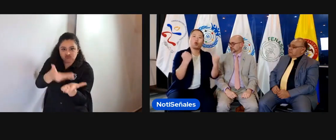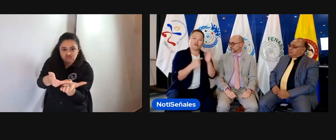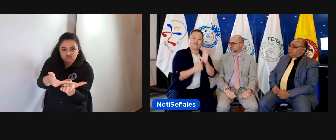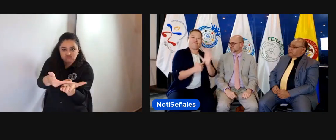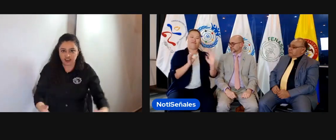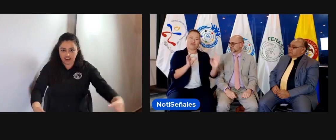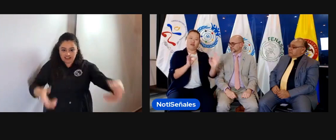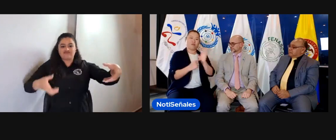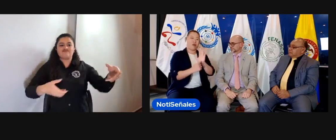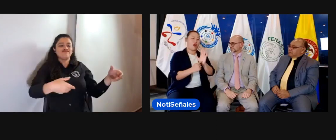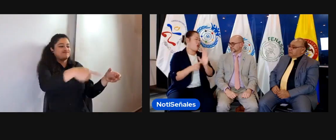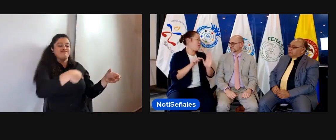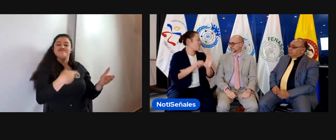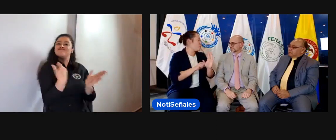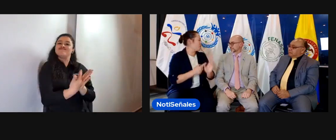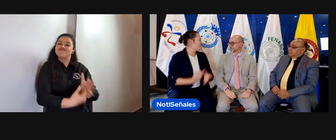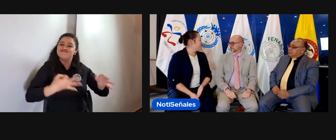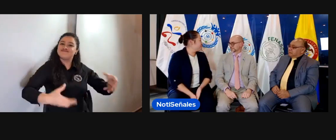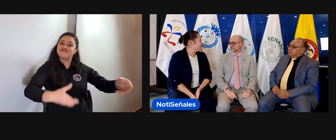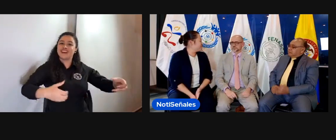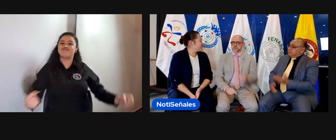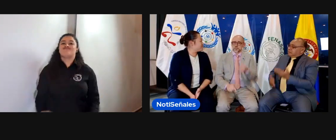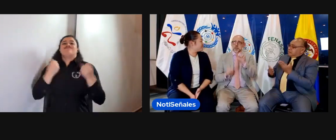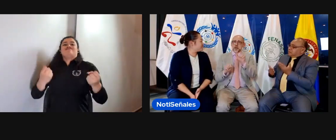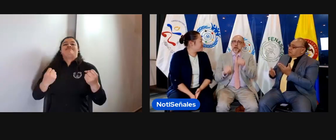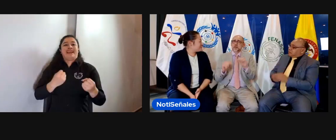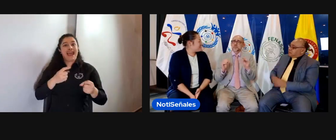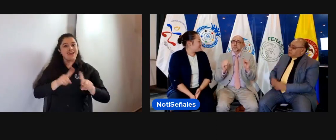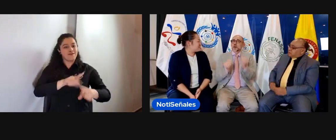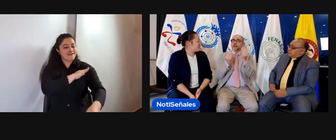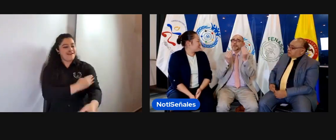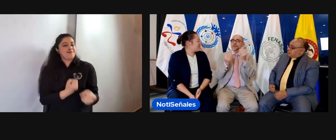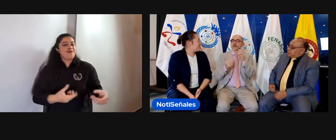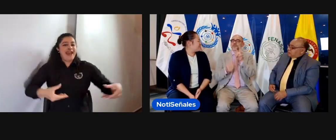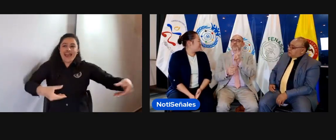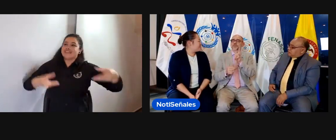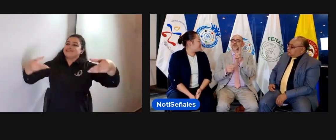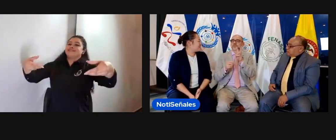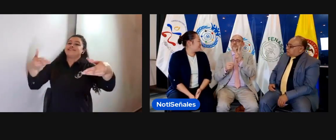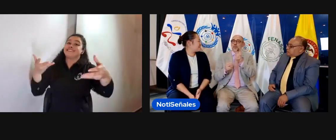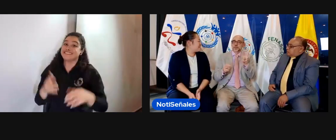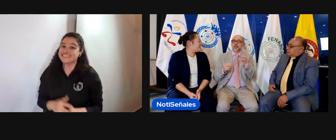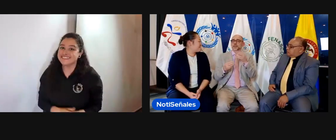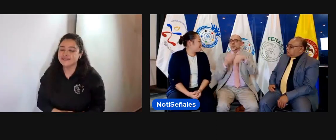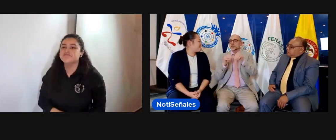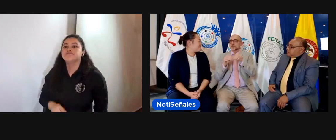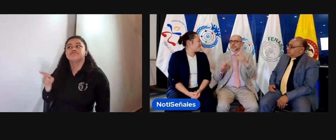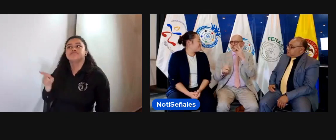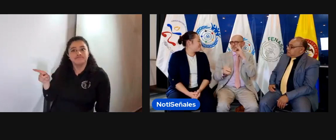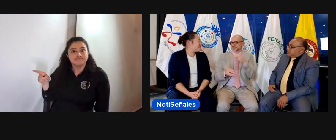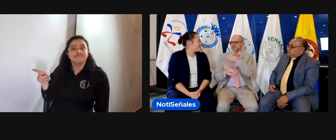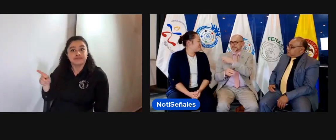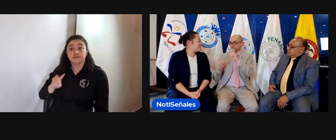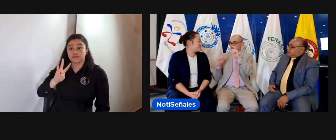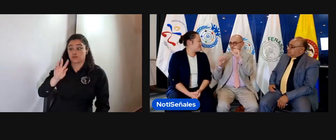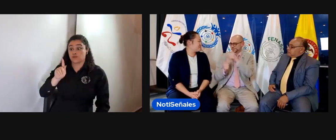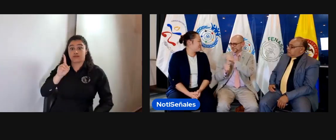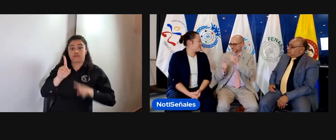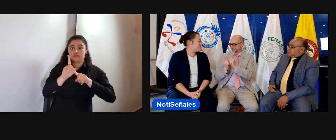gran resma es muy fuerte y logramos esa fortaleza colectiva. Los invito,